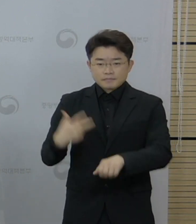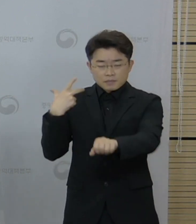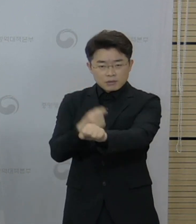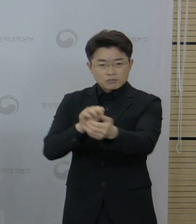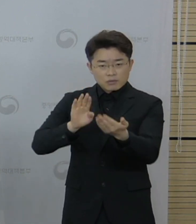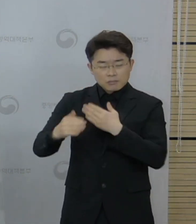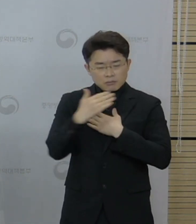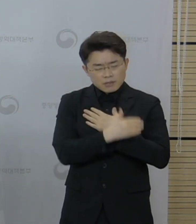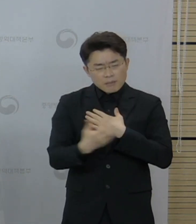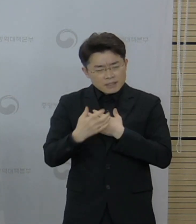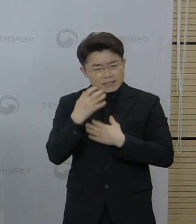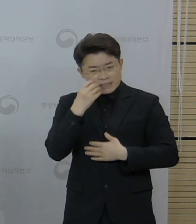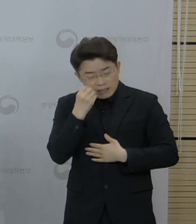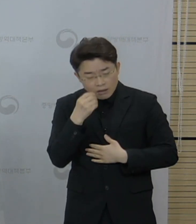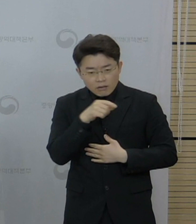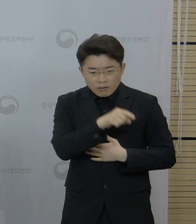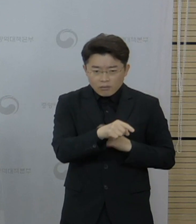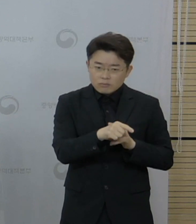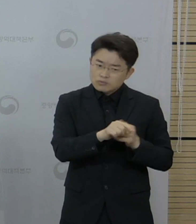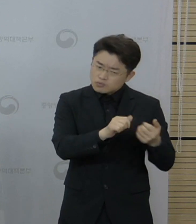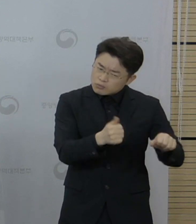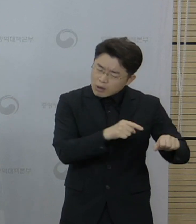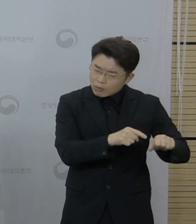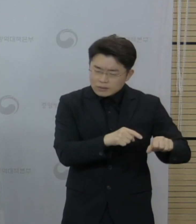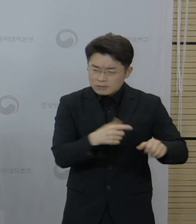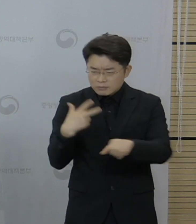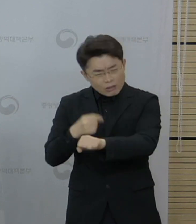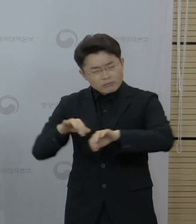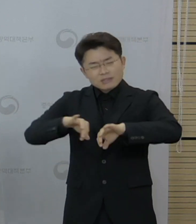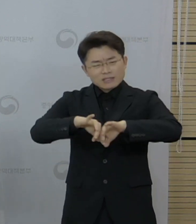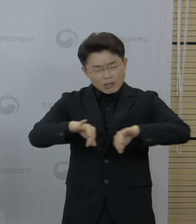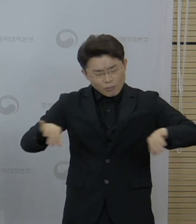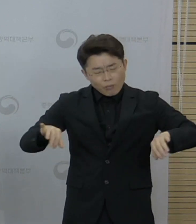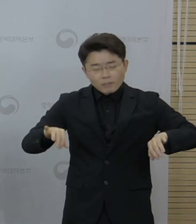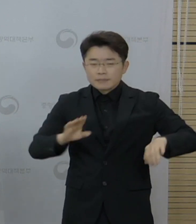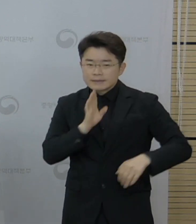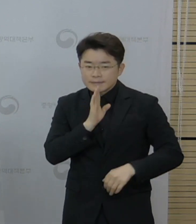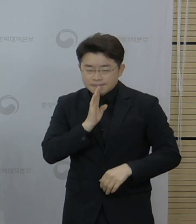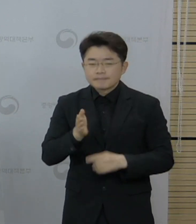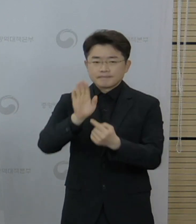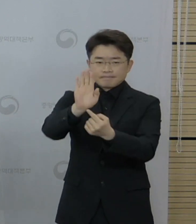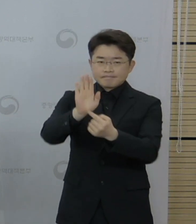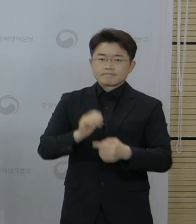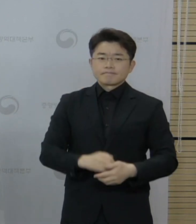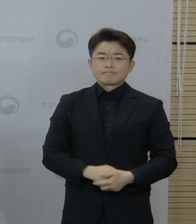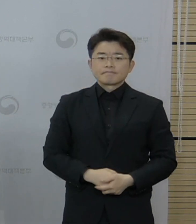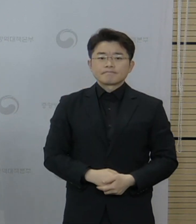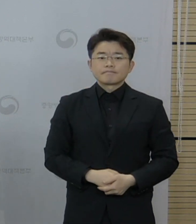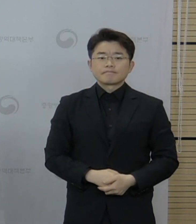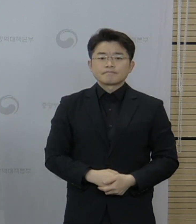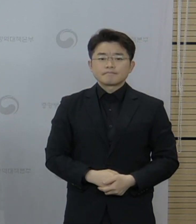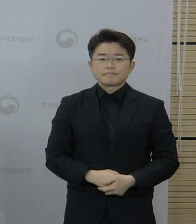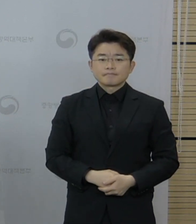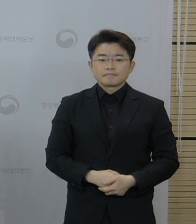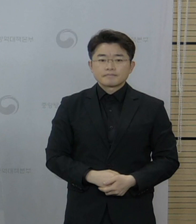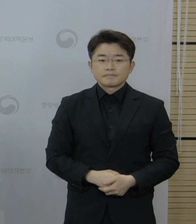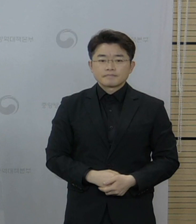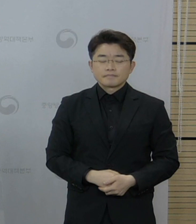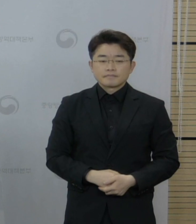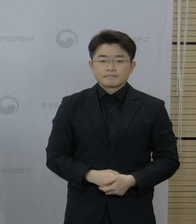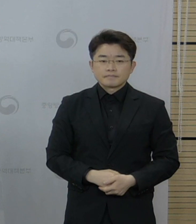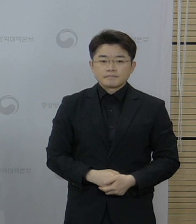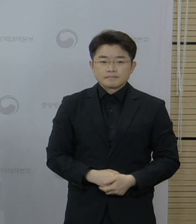사망과의 인과성이 인정되기 어려운 것으로 결론을 내렸습니다. 그러나 현재